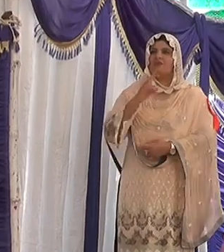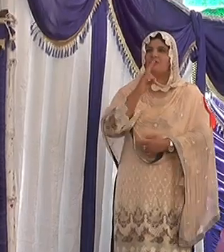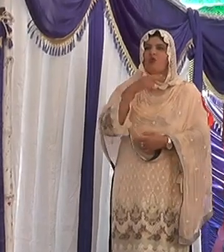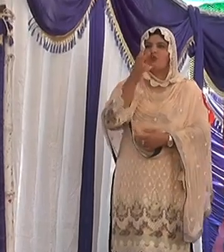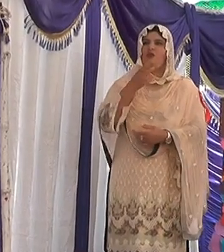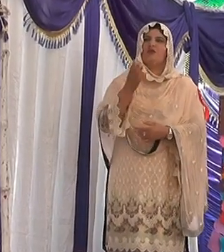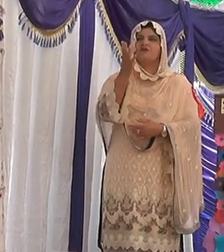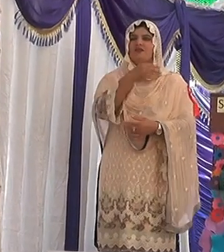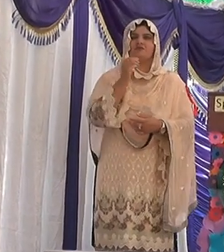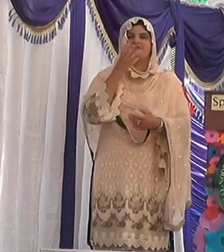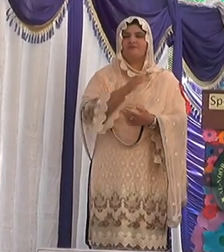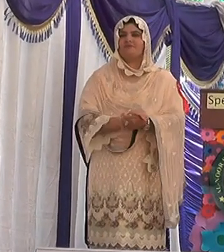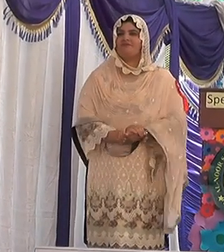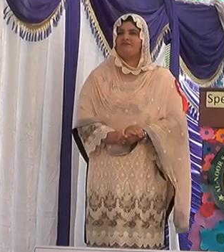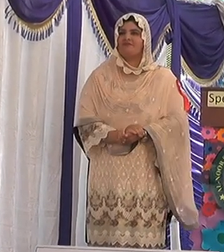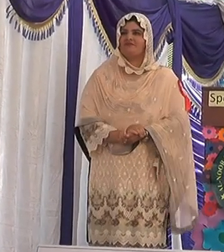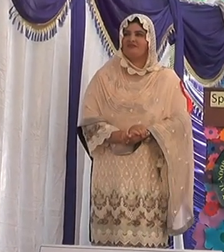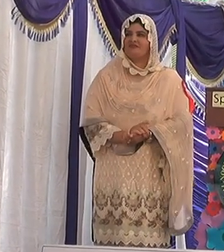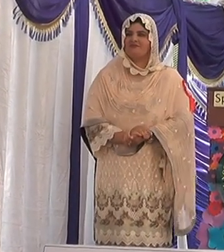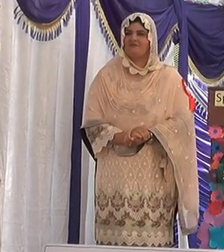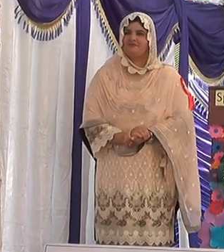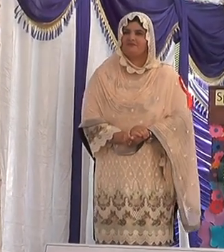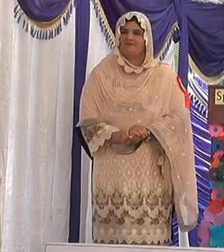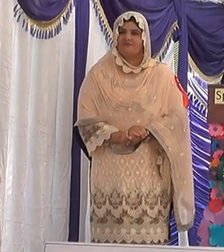شعلات کا اظہار کریں سر پلیس